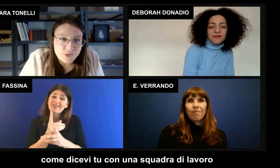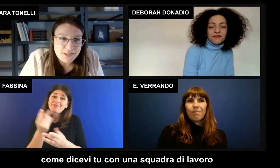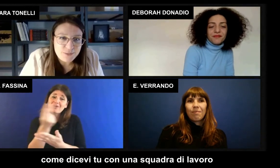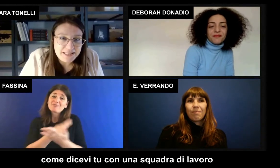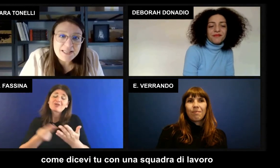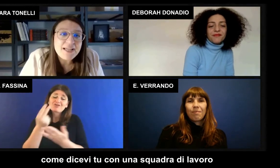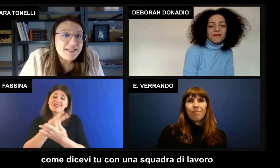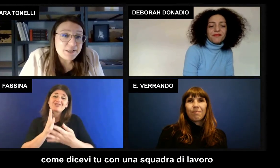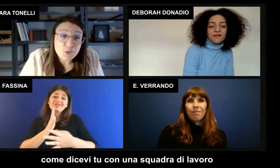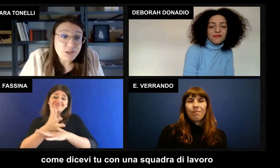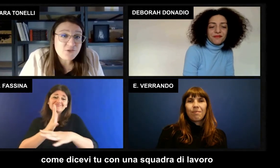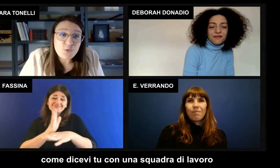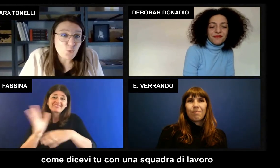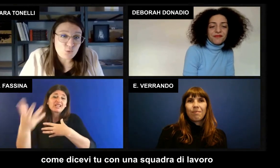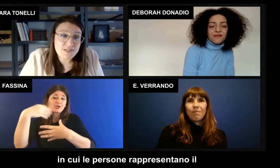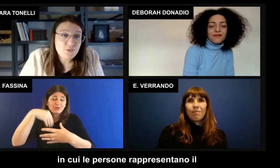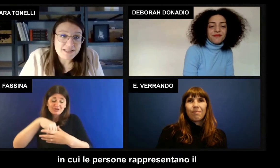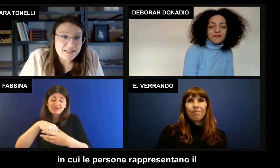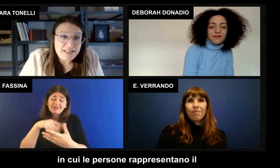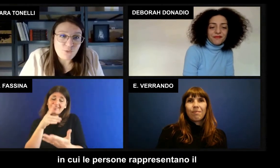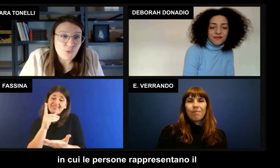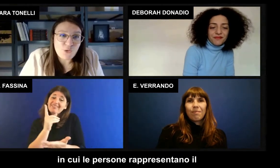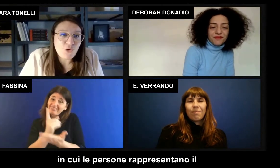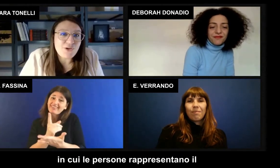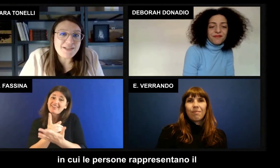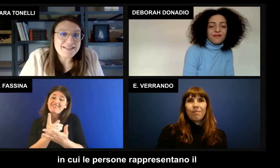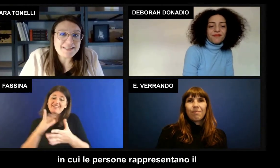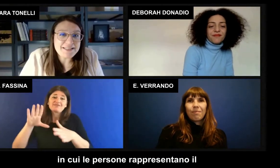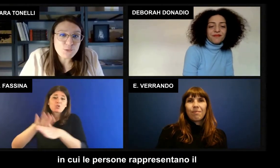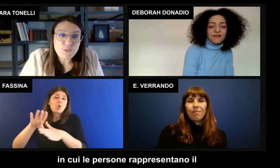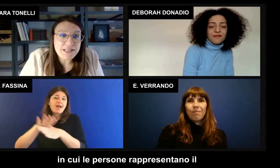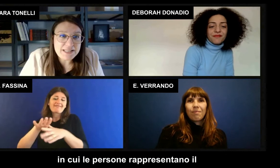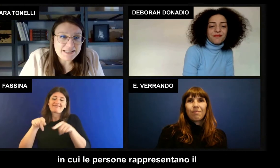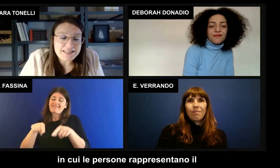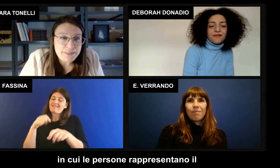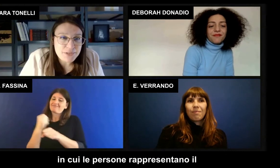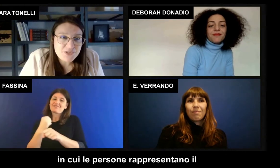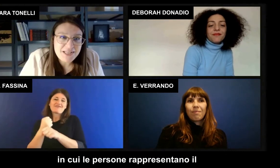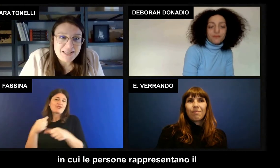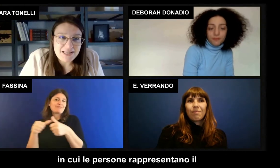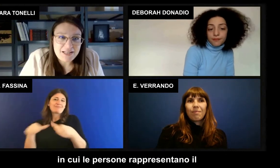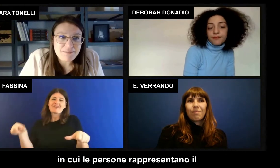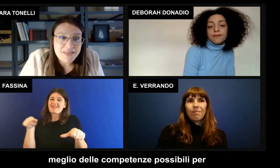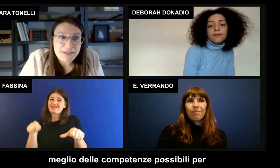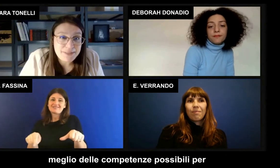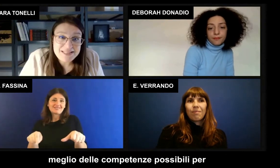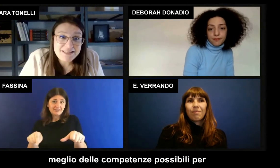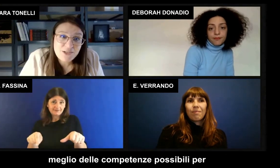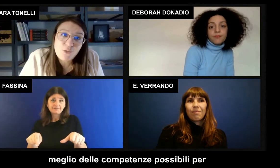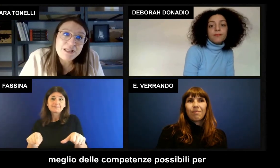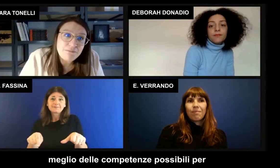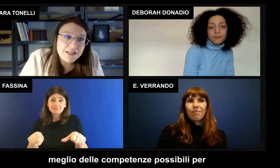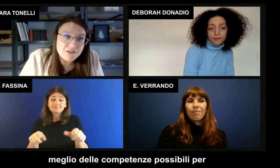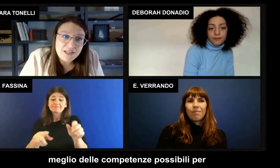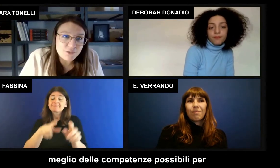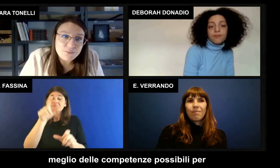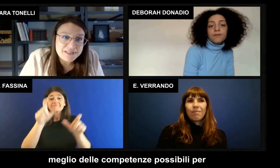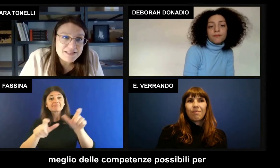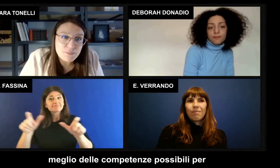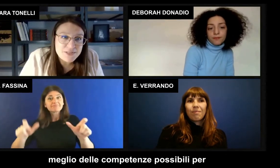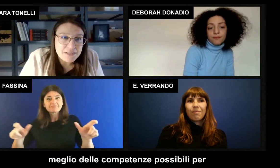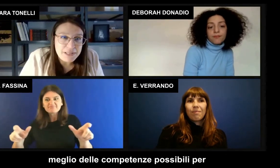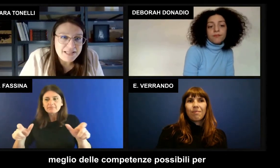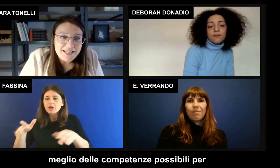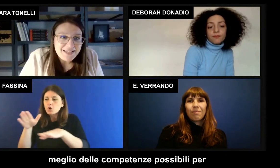e inclusione quindi come dicevi tu con una squadra di lavoro in cui le persone rappresentano il meglio delle